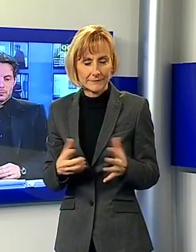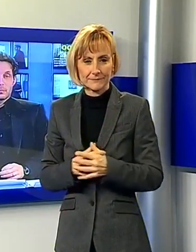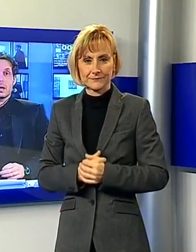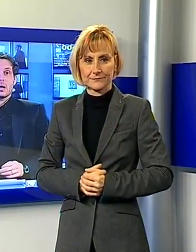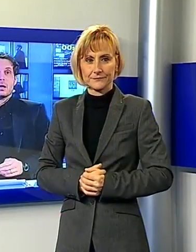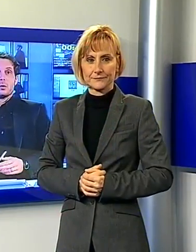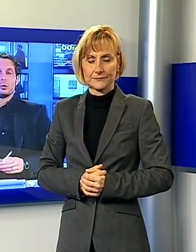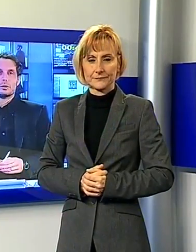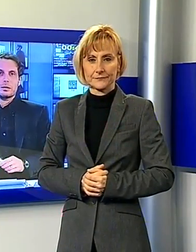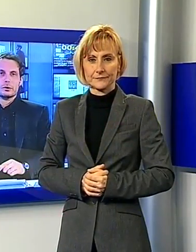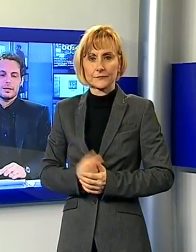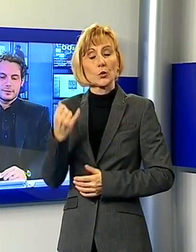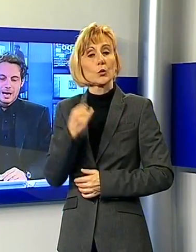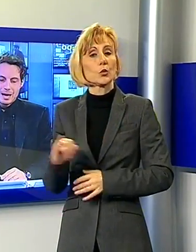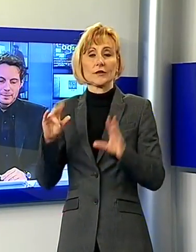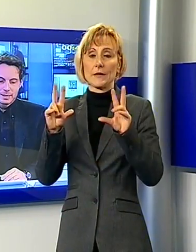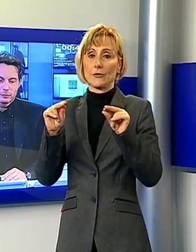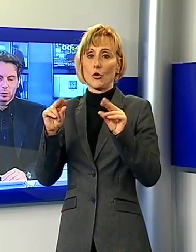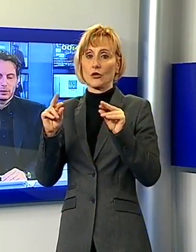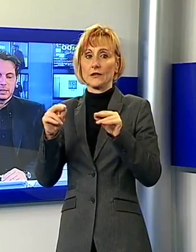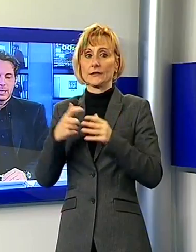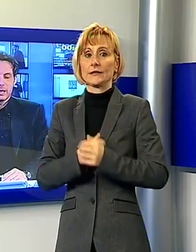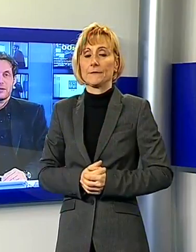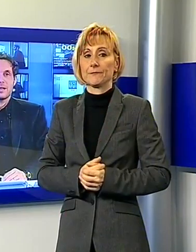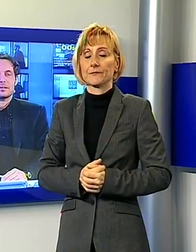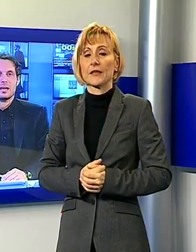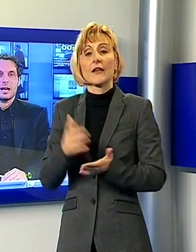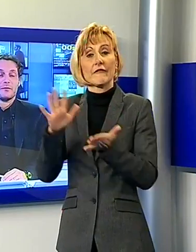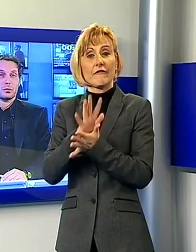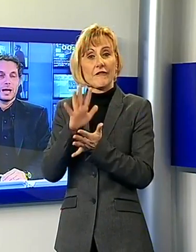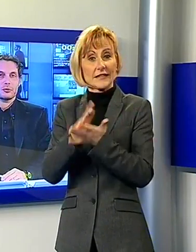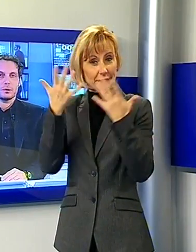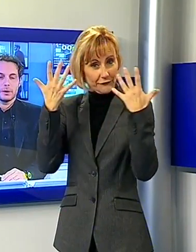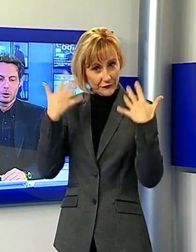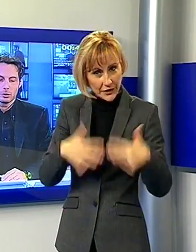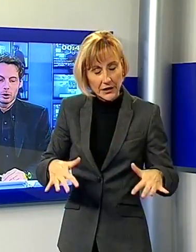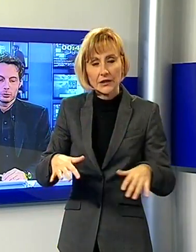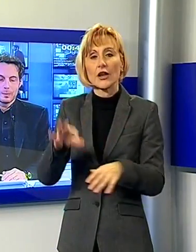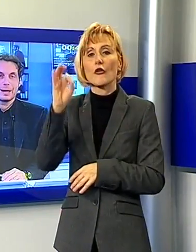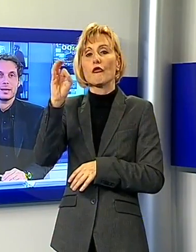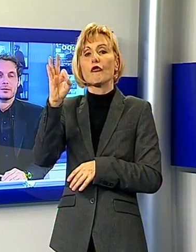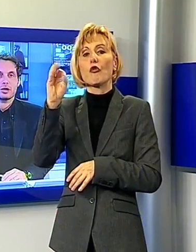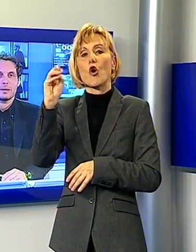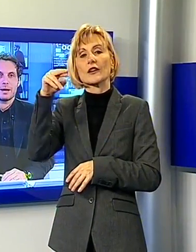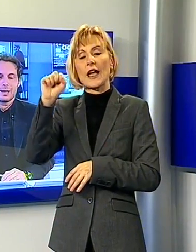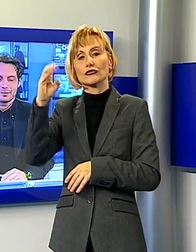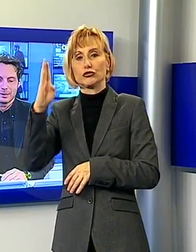Un'ultima notizia perché sono finite le feste a Fornaci però no domani si celebra Sant